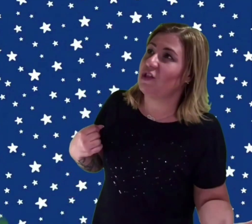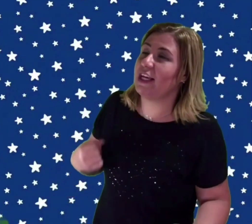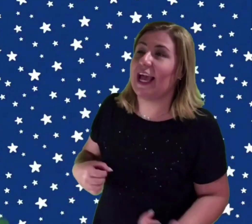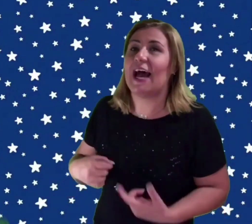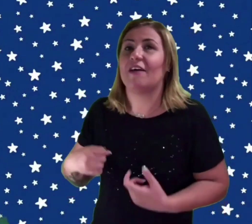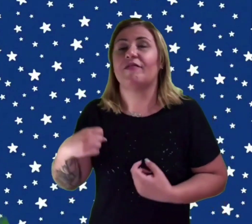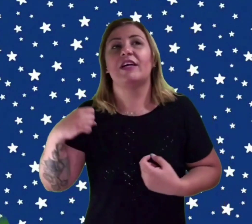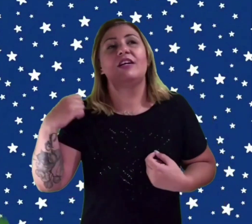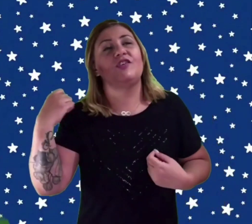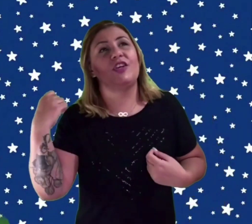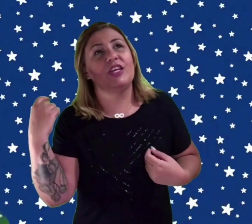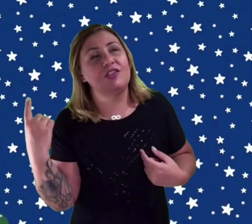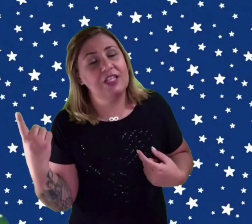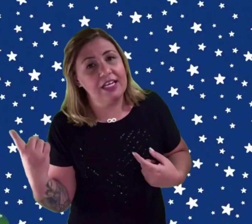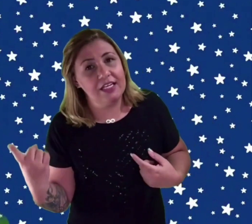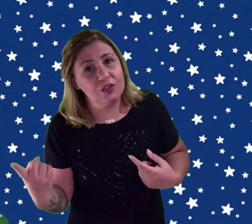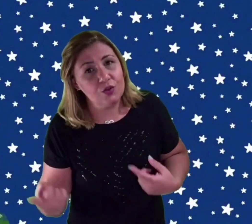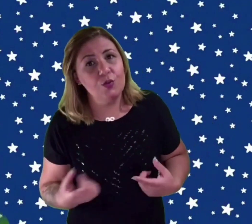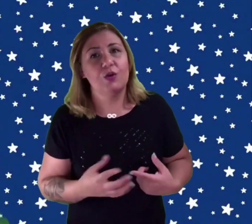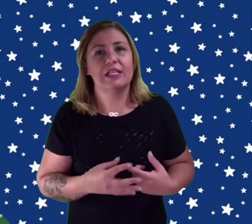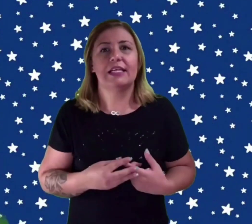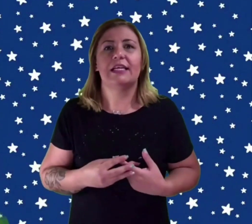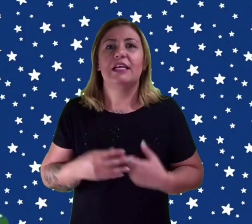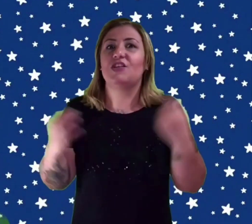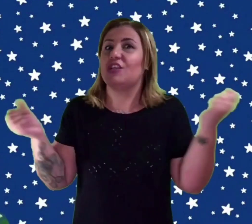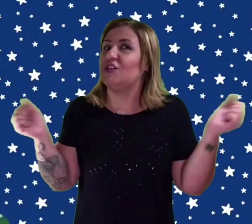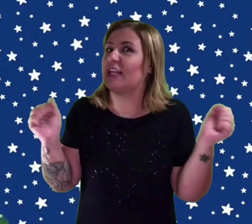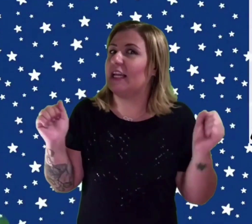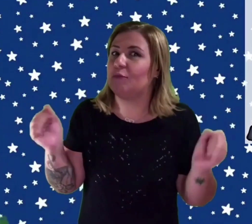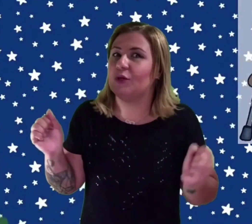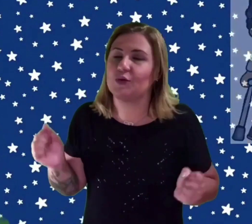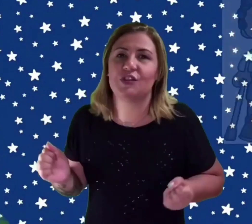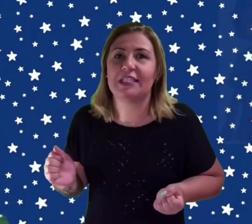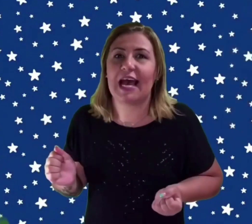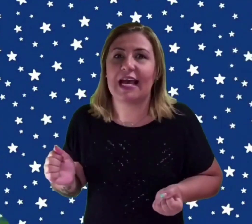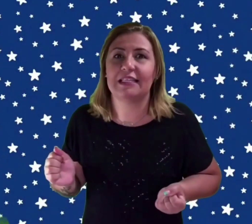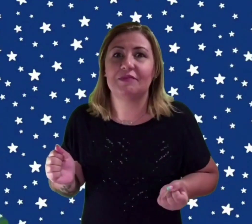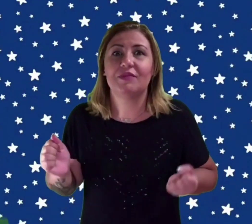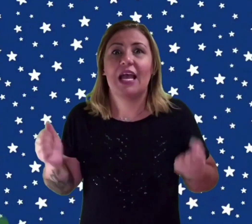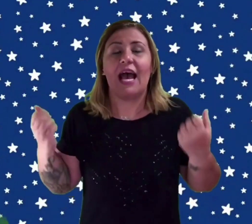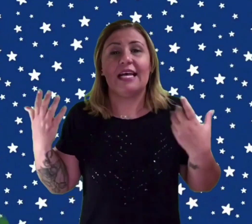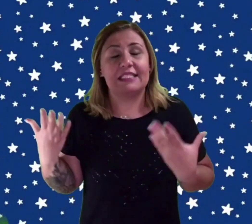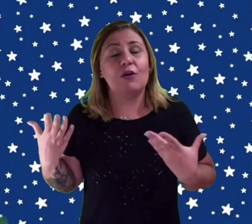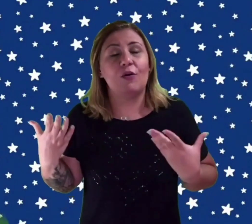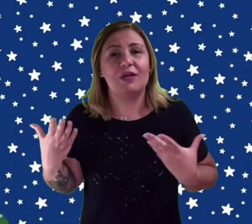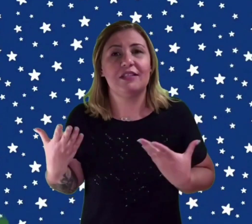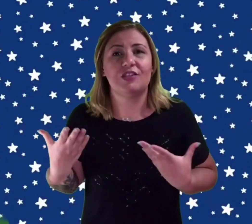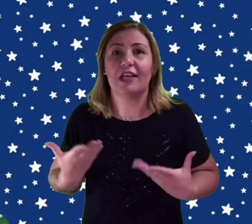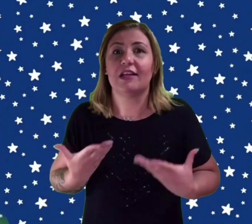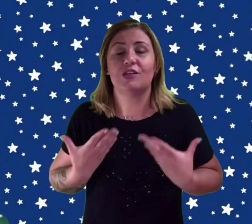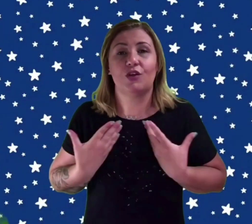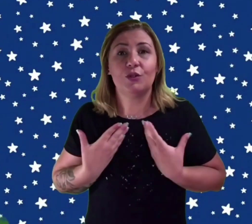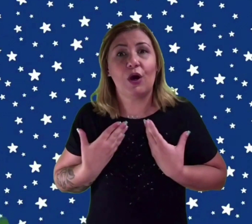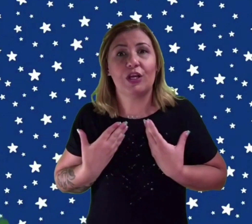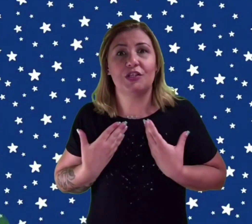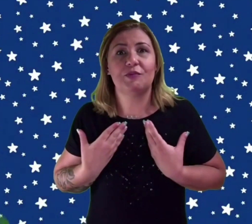enxergava, tinha estrela surda, tinha estrela muito agitada. Assim como as estrelas, somos nós